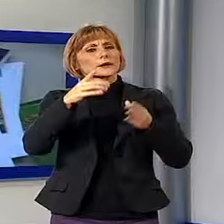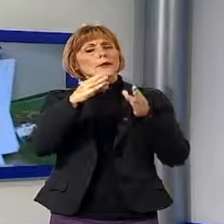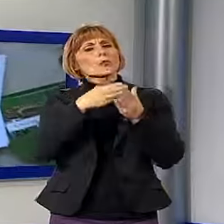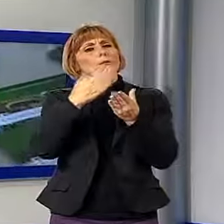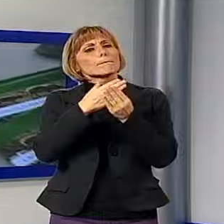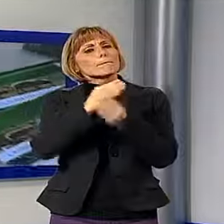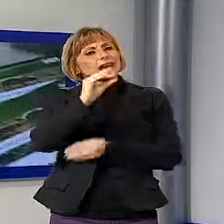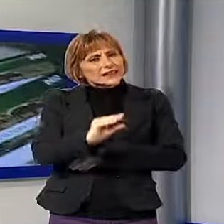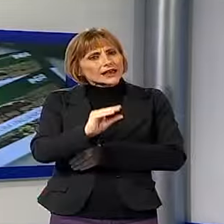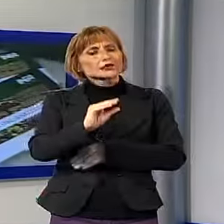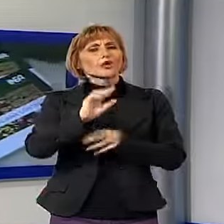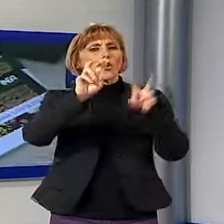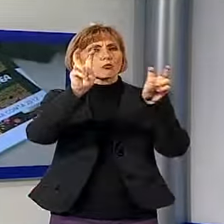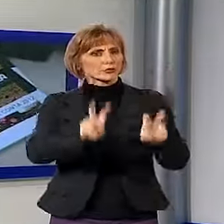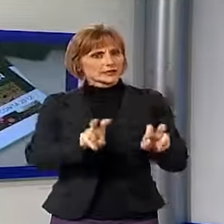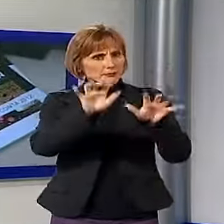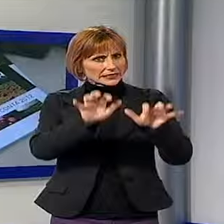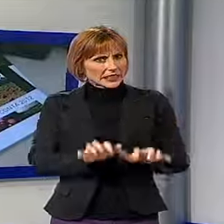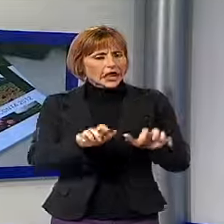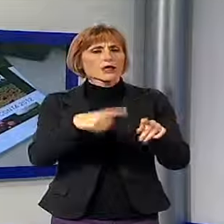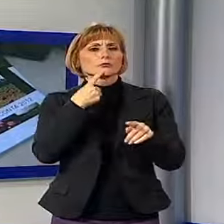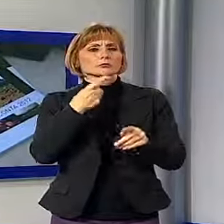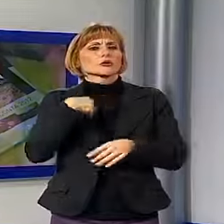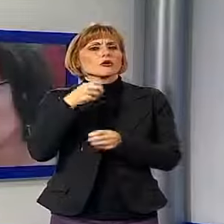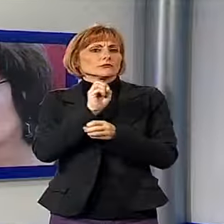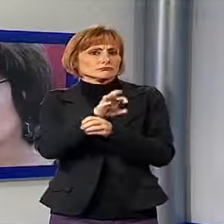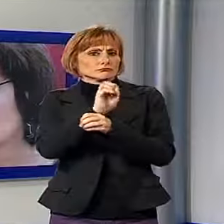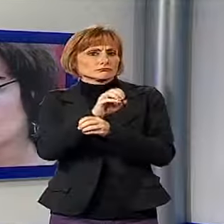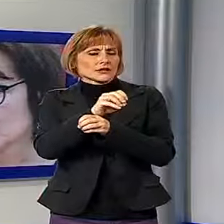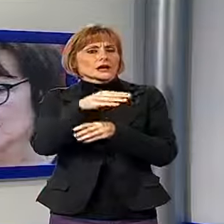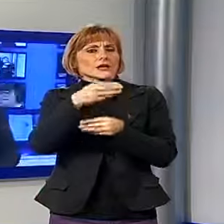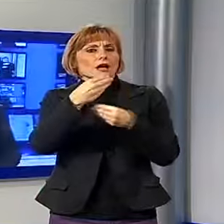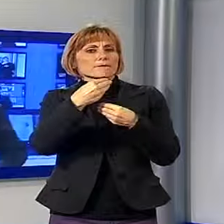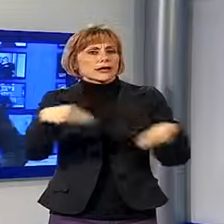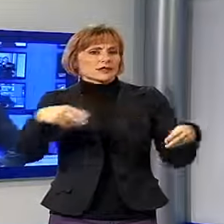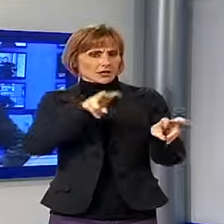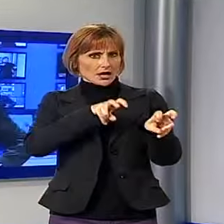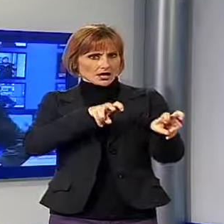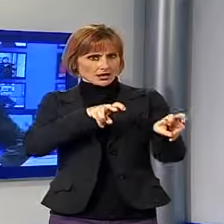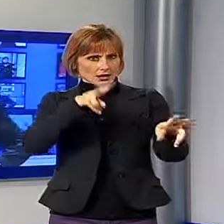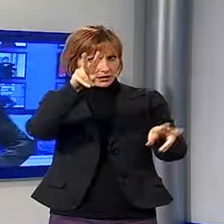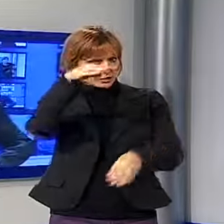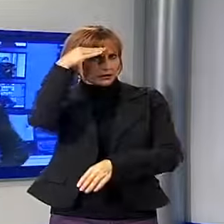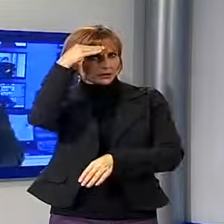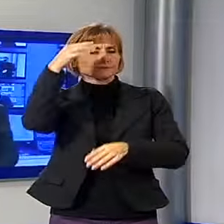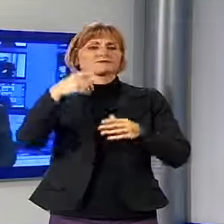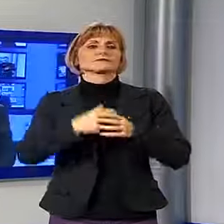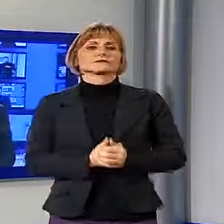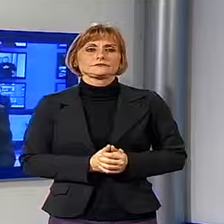multimediale volto a favorire l'apprendimento delle materie agrarie. È tutto per la prima parte del